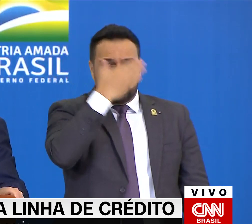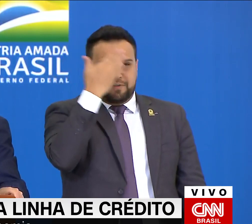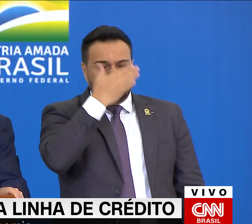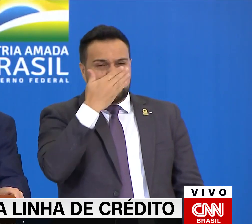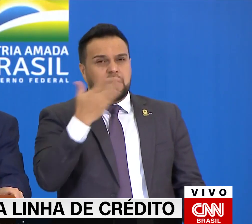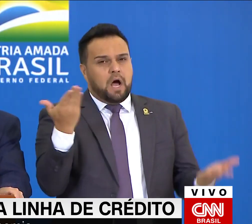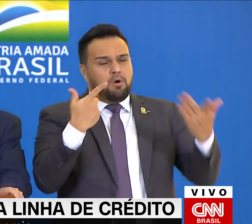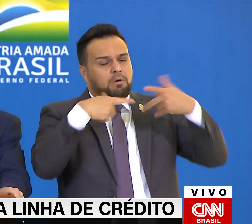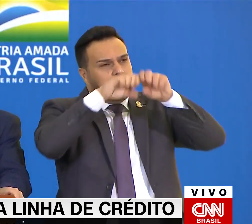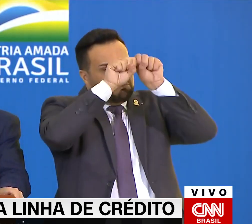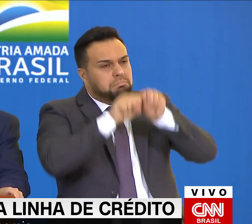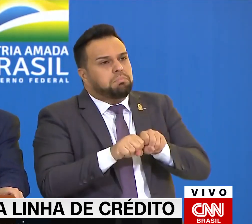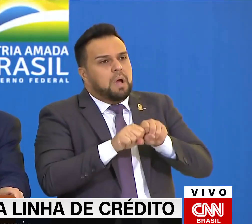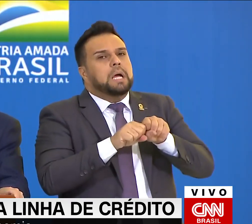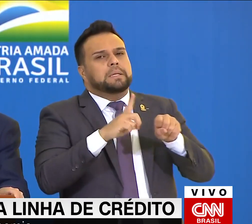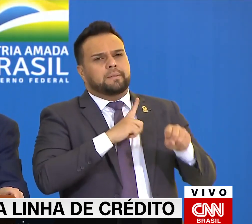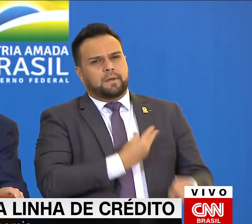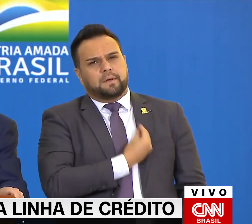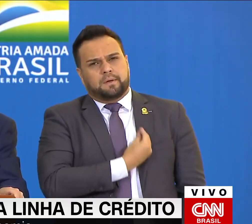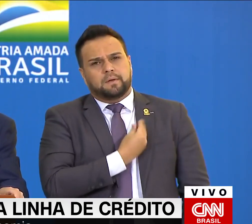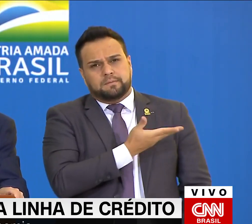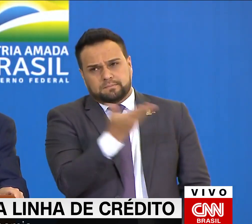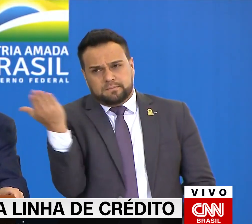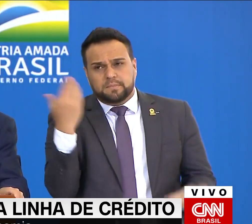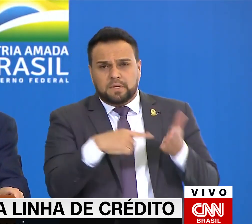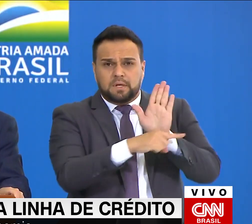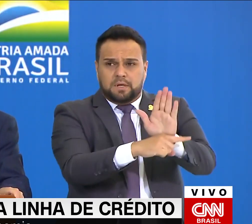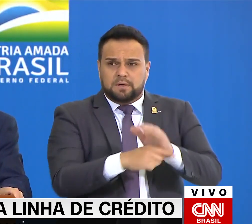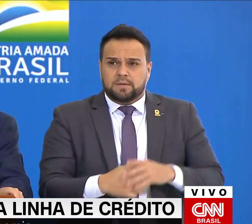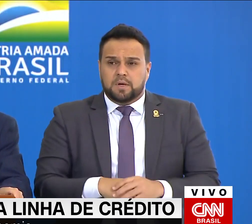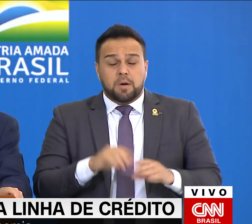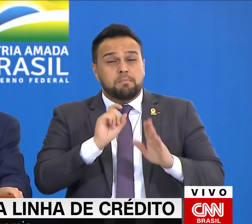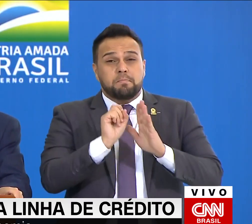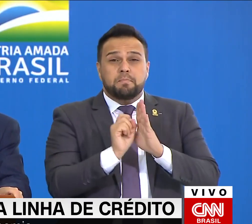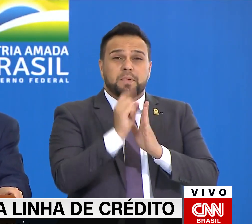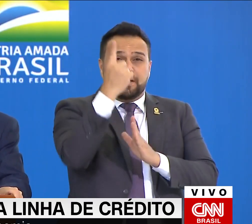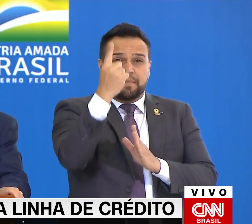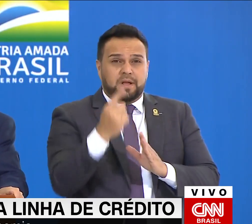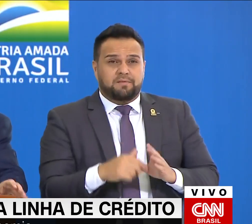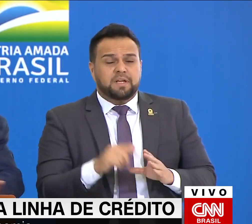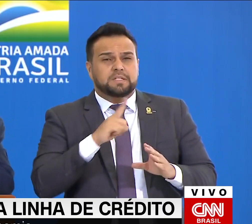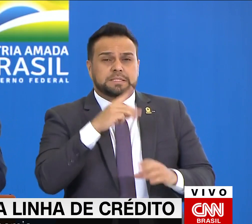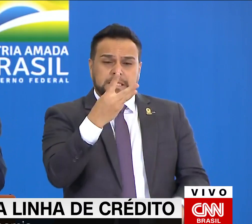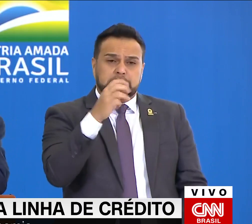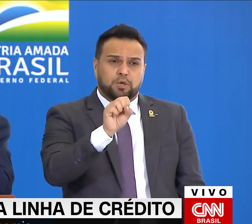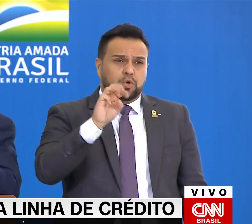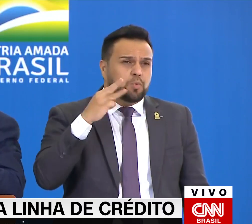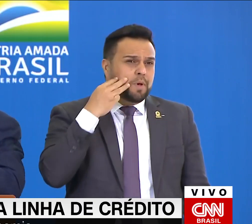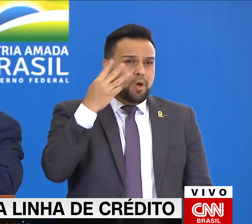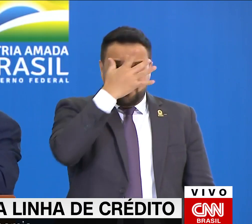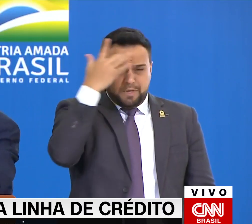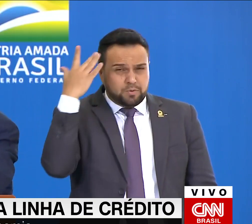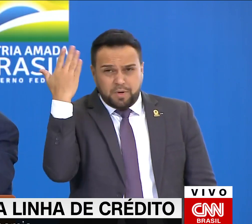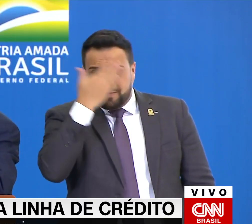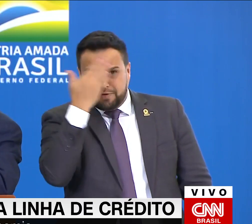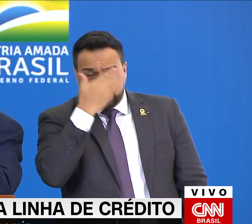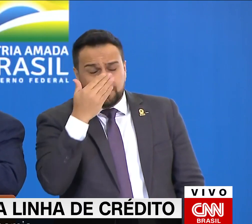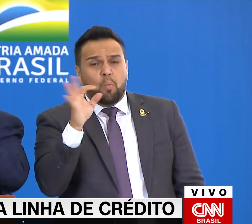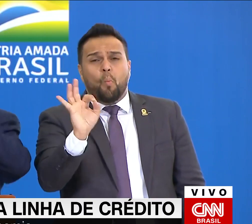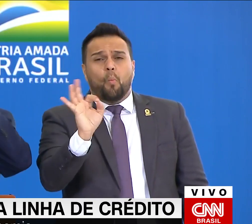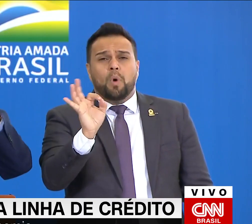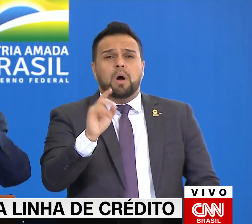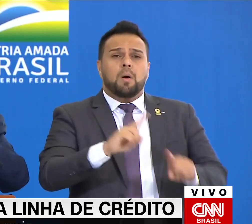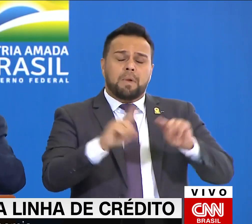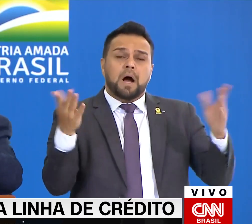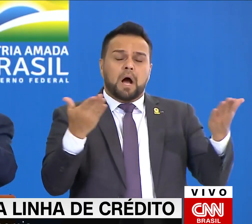bancarizamos 100 milhões, mas, na verdade, identificamos pela primeira vez 38 milhões de invisíveis, que não apareciam em lugar nenhum. Agora está todo mundo